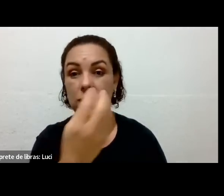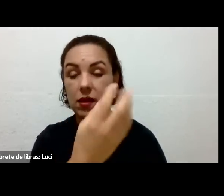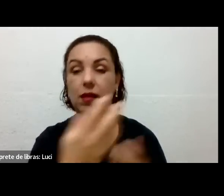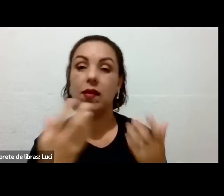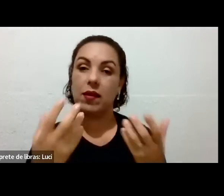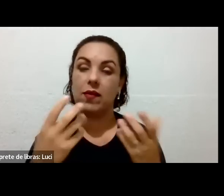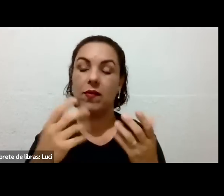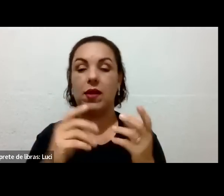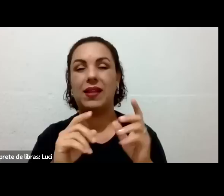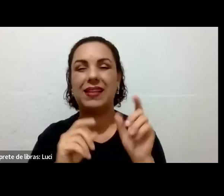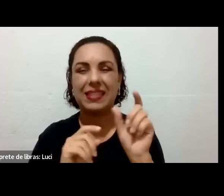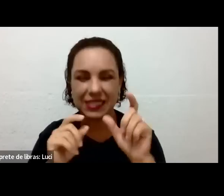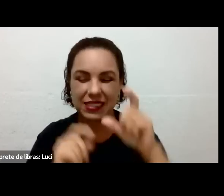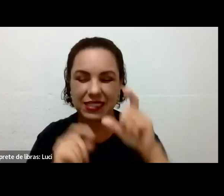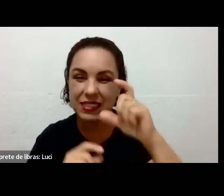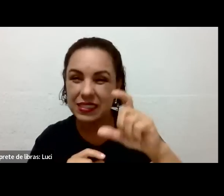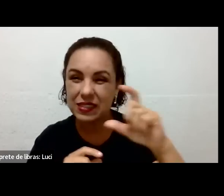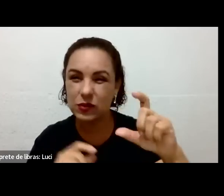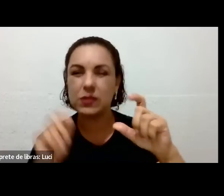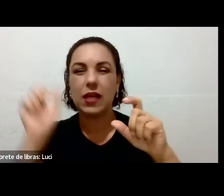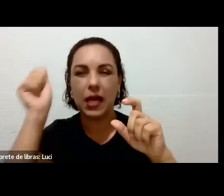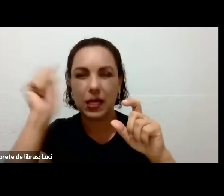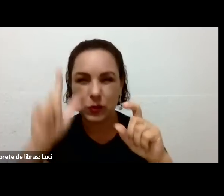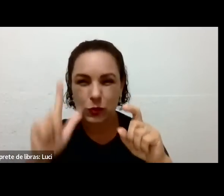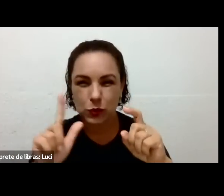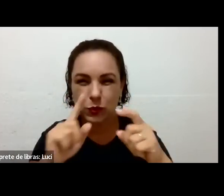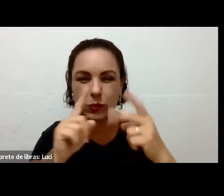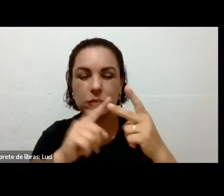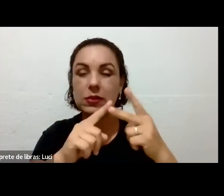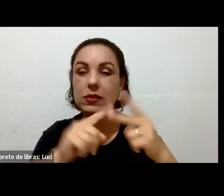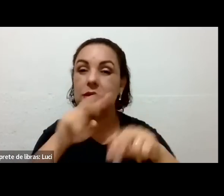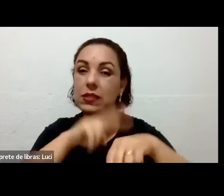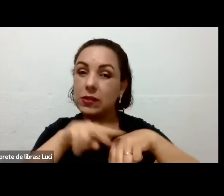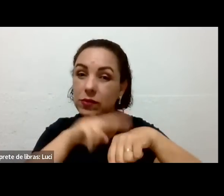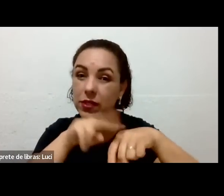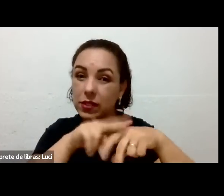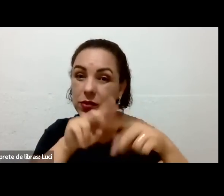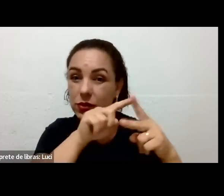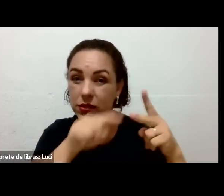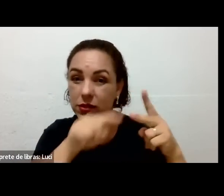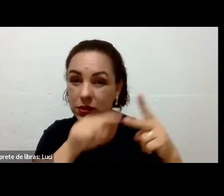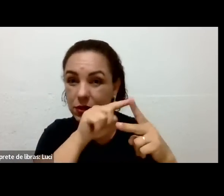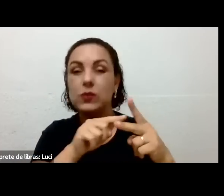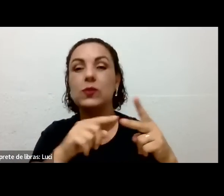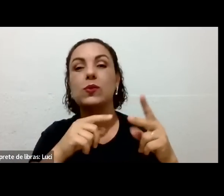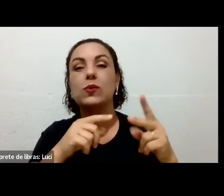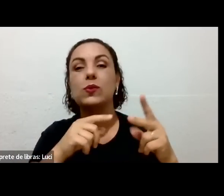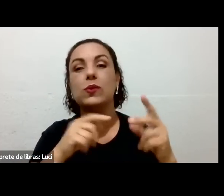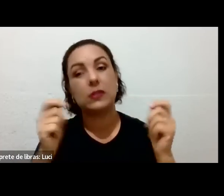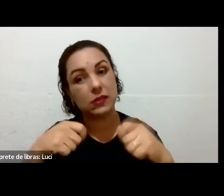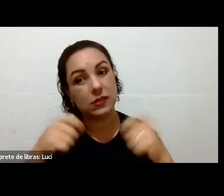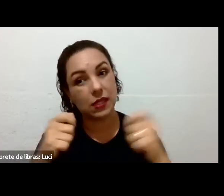pode levar. Não tem problema nenhum, não. E no aeroporto? Eles não param, não jogam o aparelho fora, não?